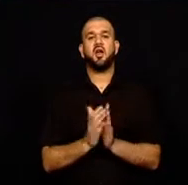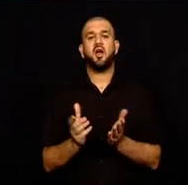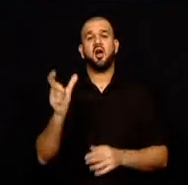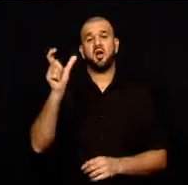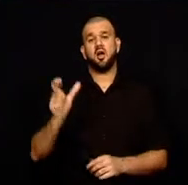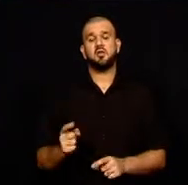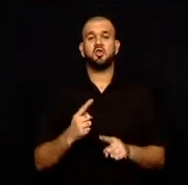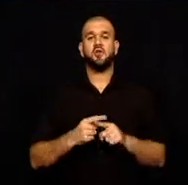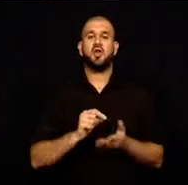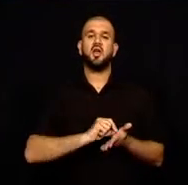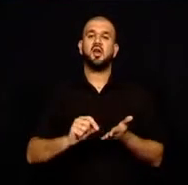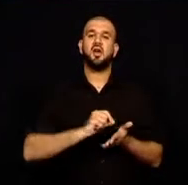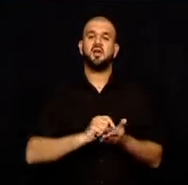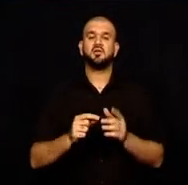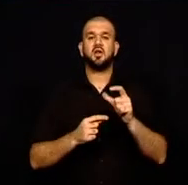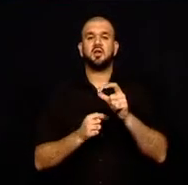kaybetti.